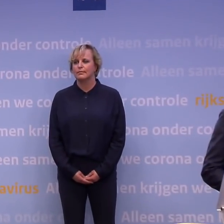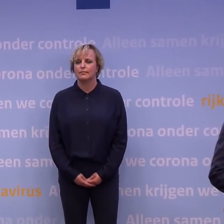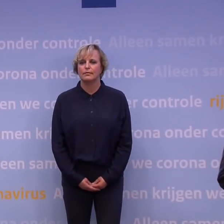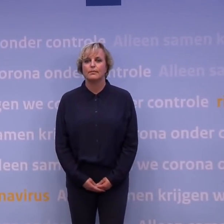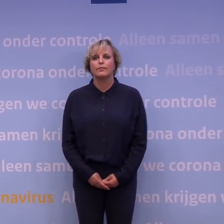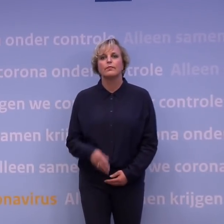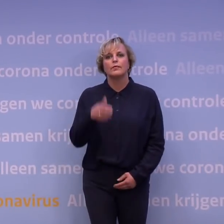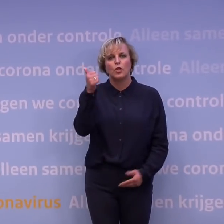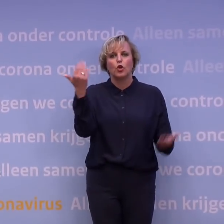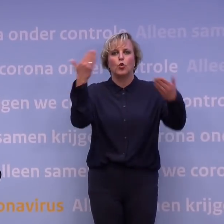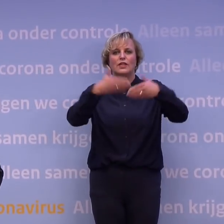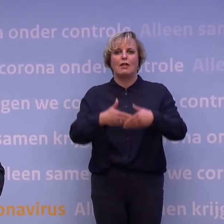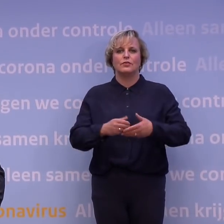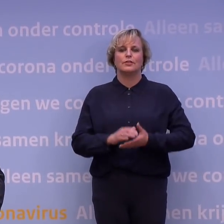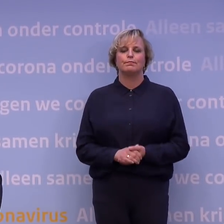Goedenavond.